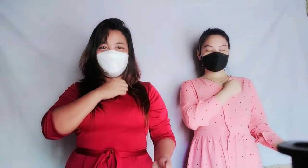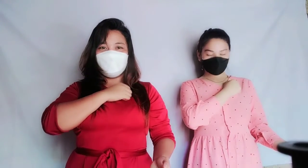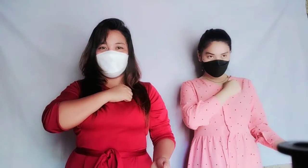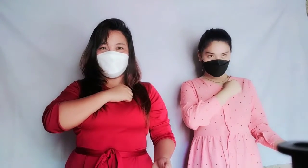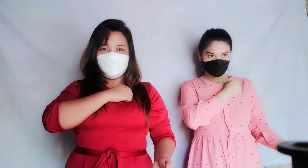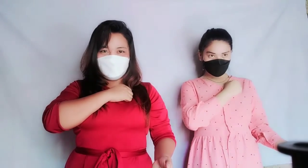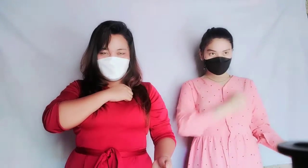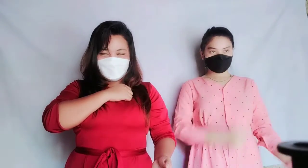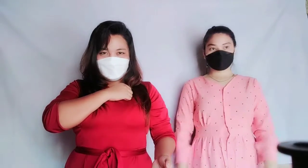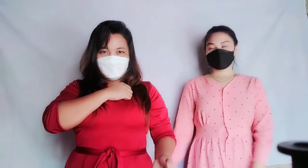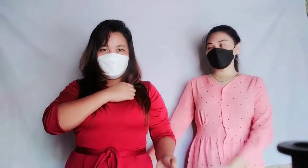kami.